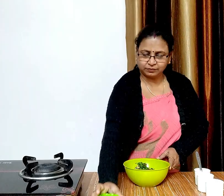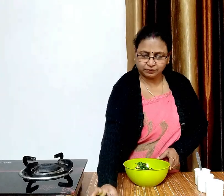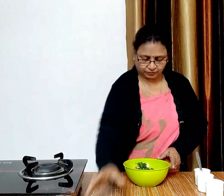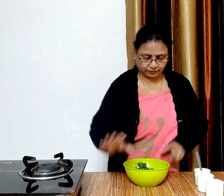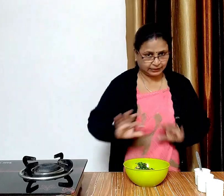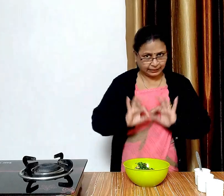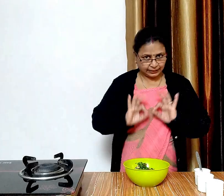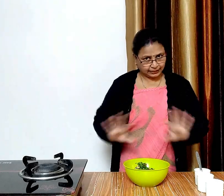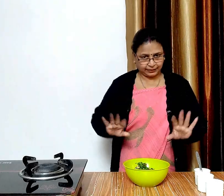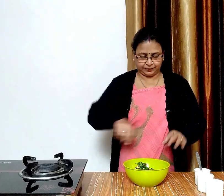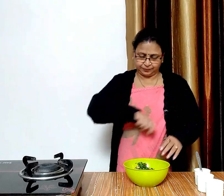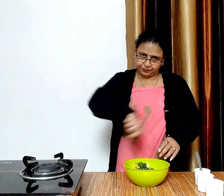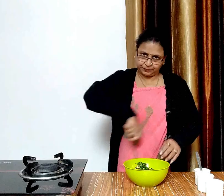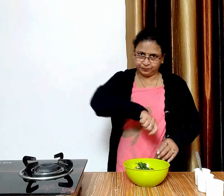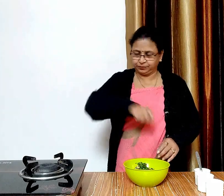और अच्छे से मिला लेंगे